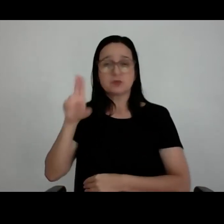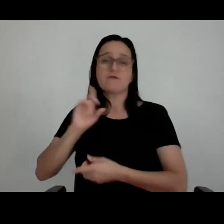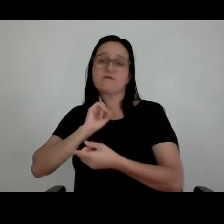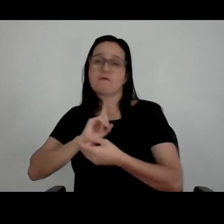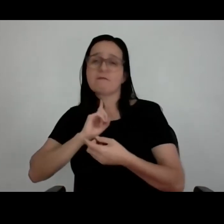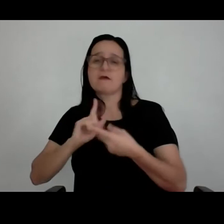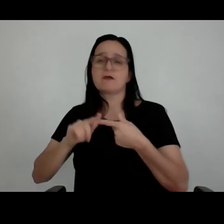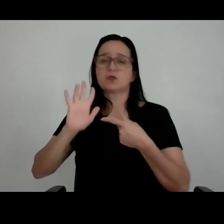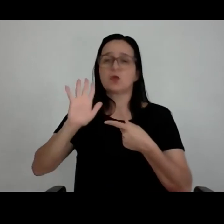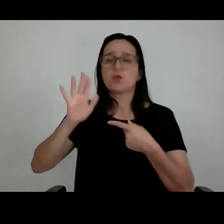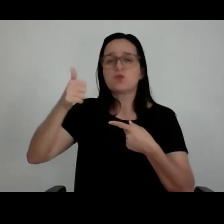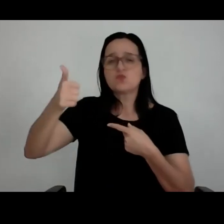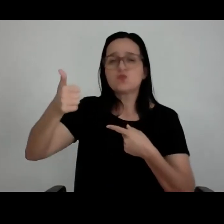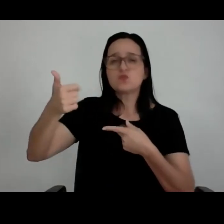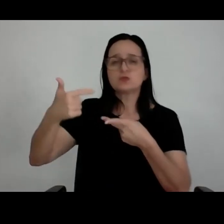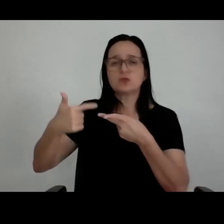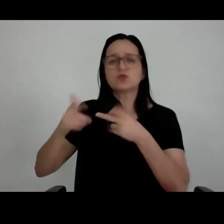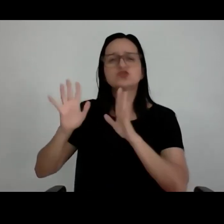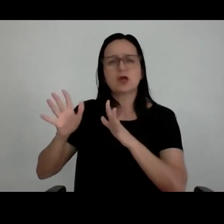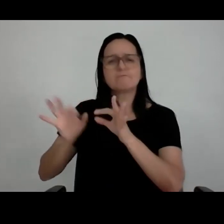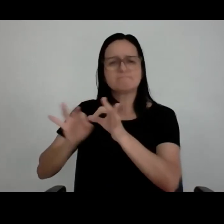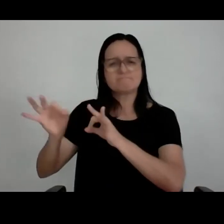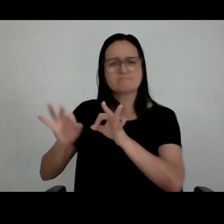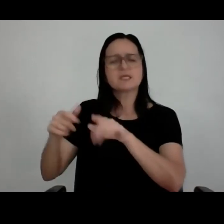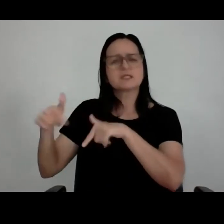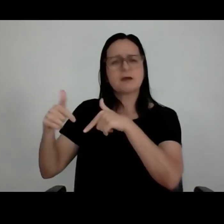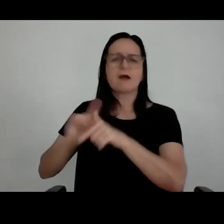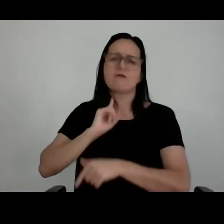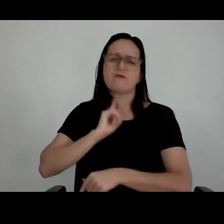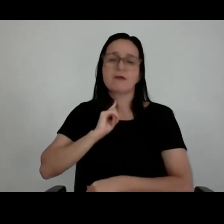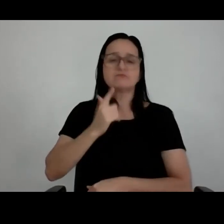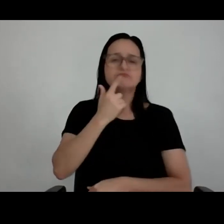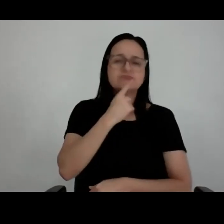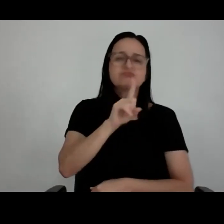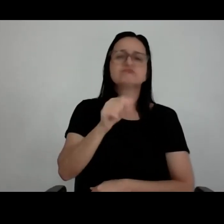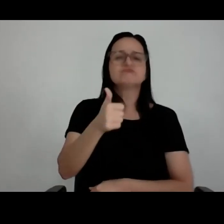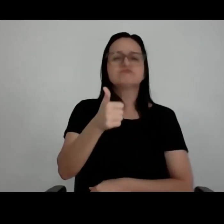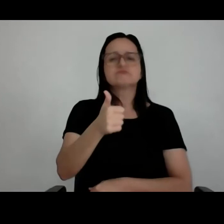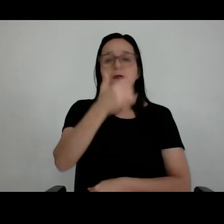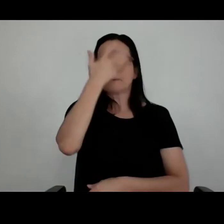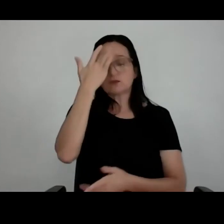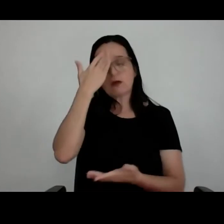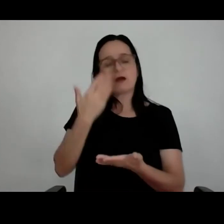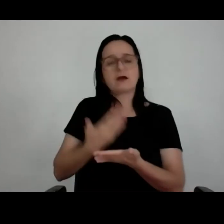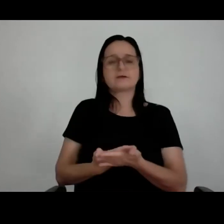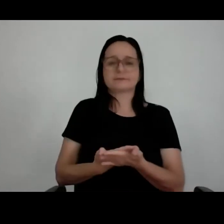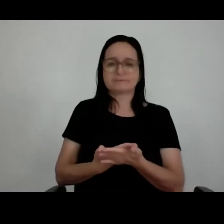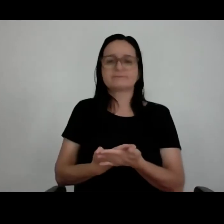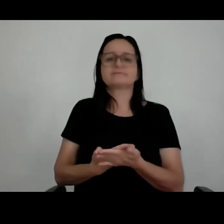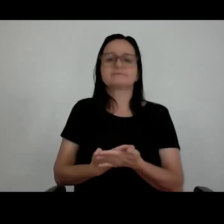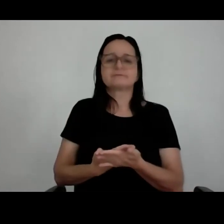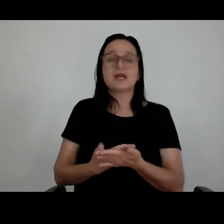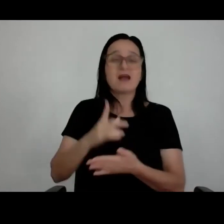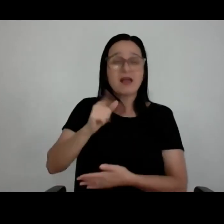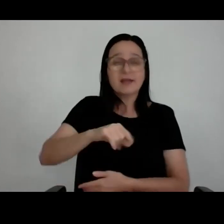enfim, já fizemos alguns trabalhos para o Flamengo. Então, essa credibilidade que você consegue com o cliente é diária.